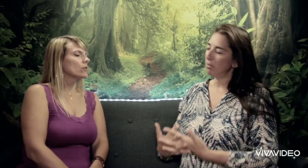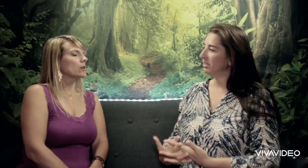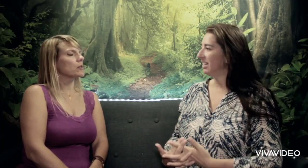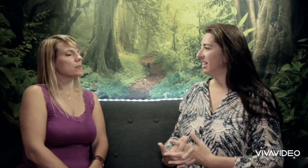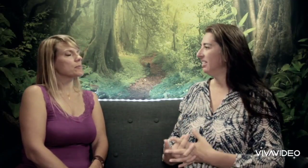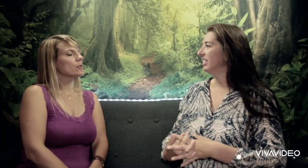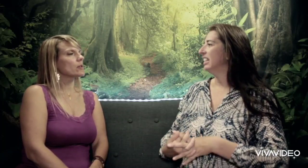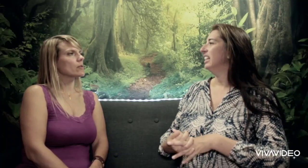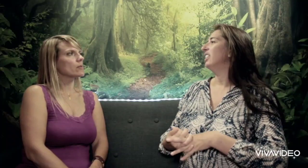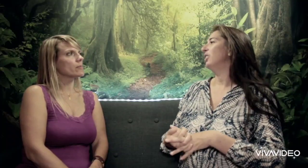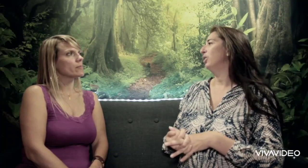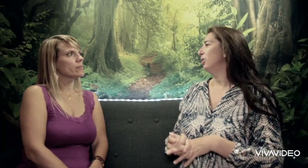mentale.